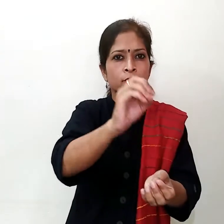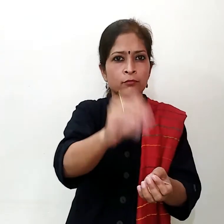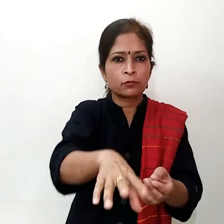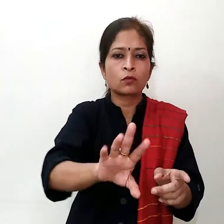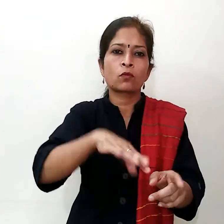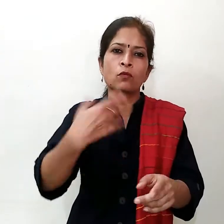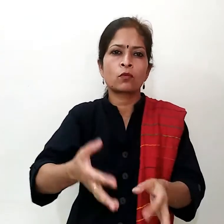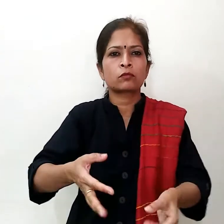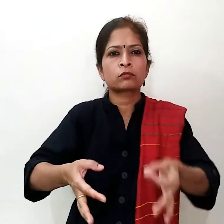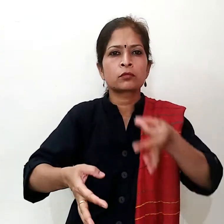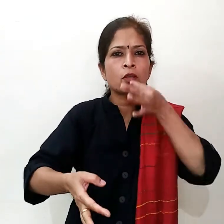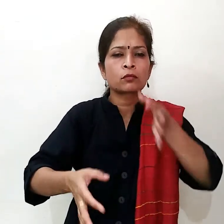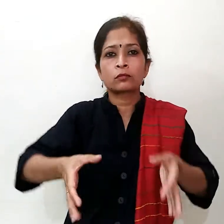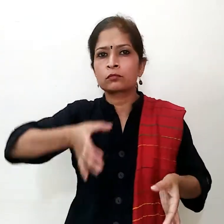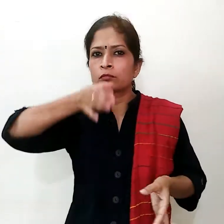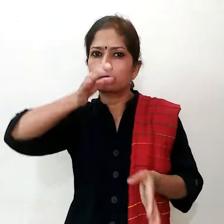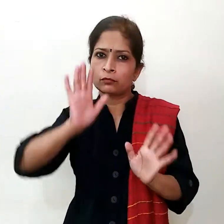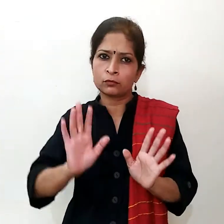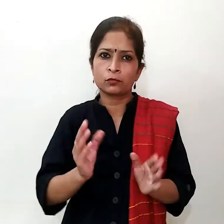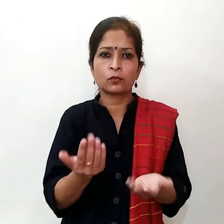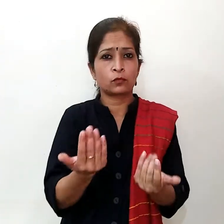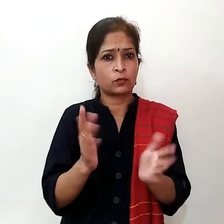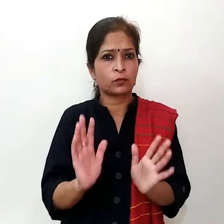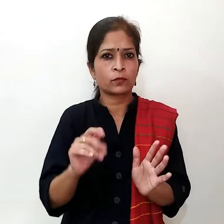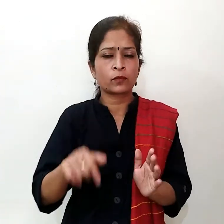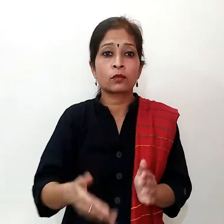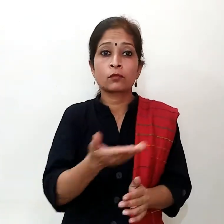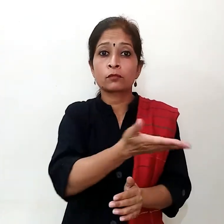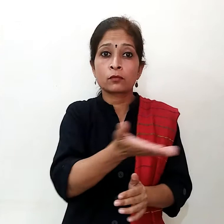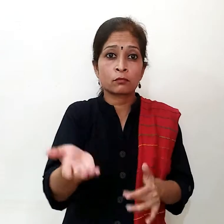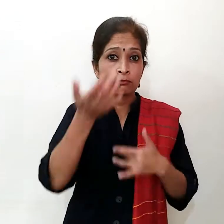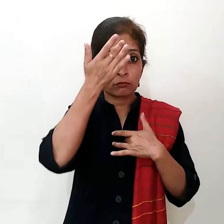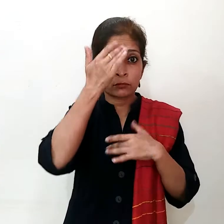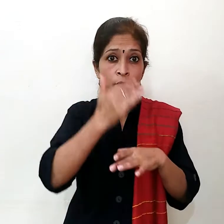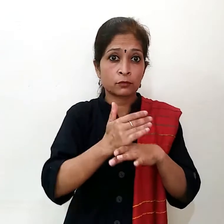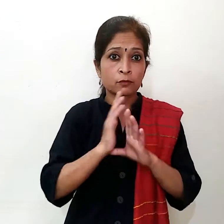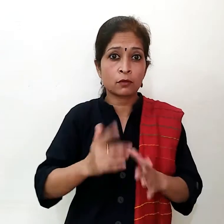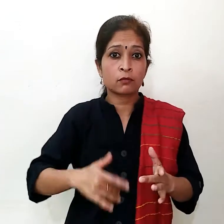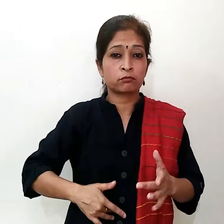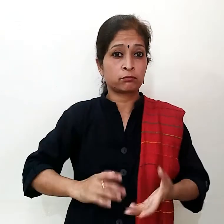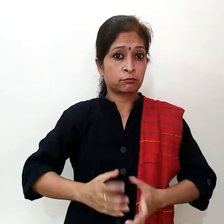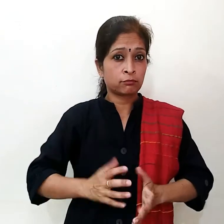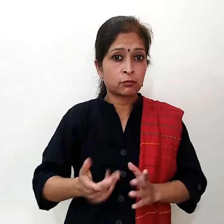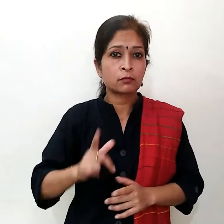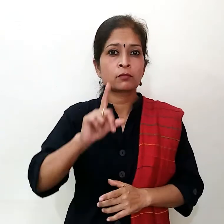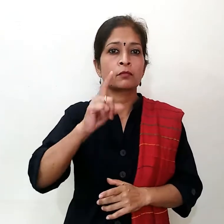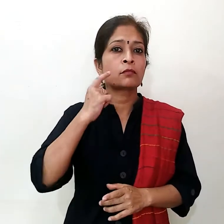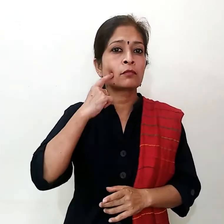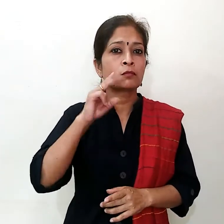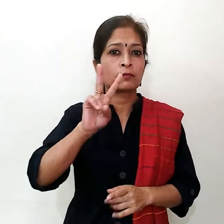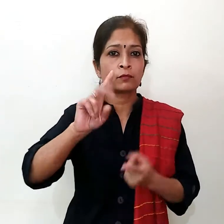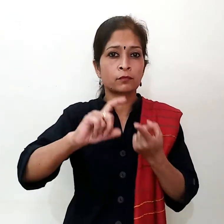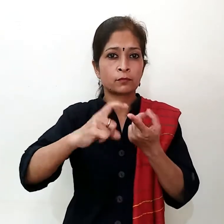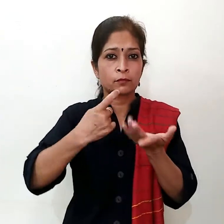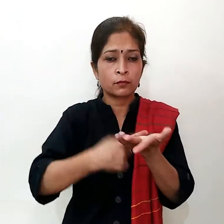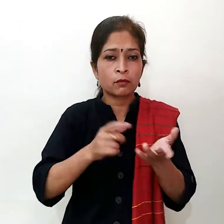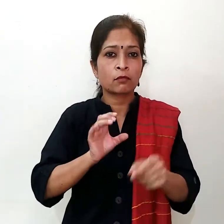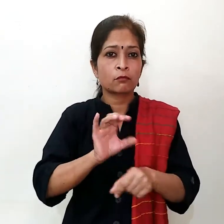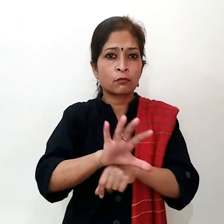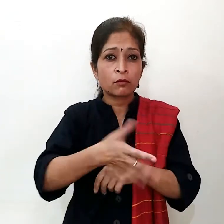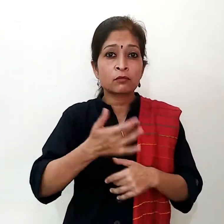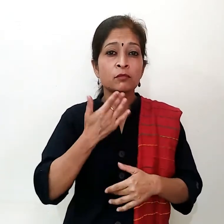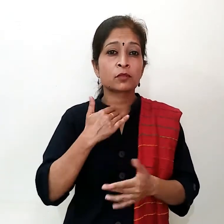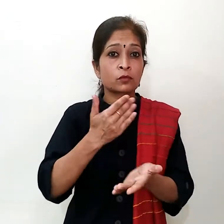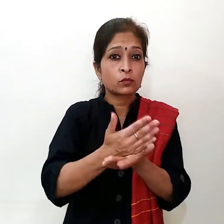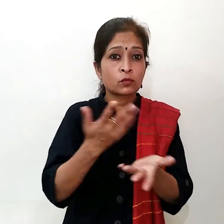सकते हैं यह सारे मसाले अपने चिकन से गुड़ों के कारण पाचन क्रिया, लीवर की समस्या, कैंसर,